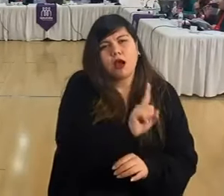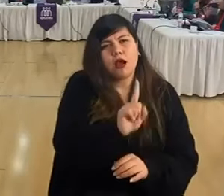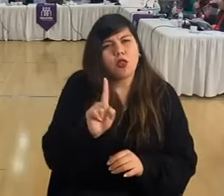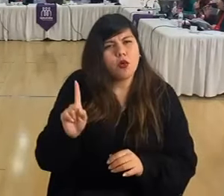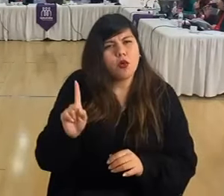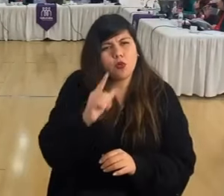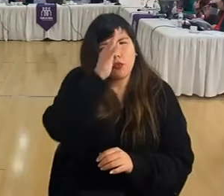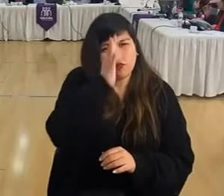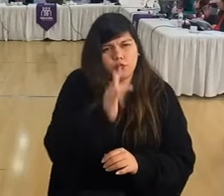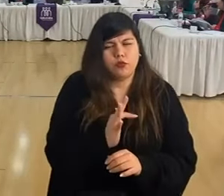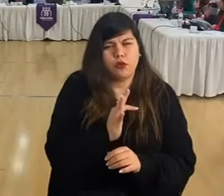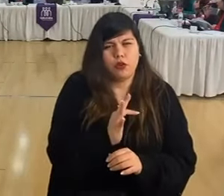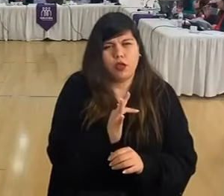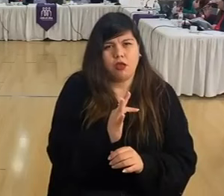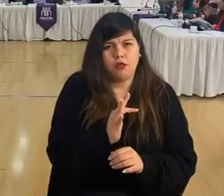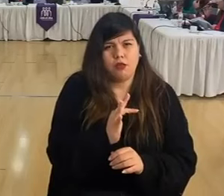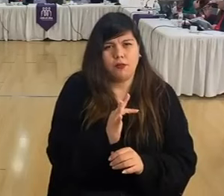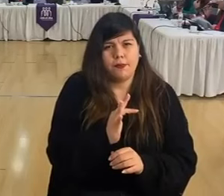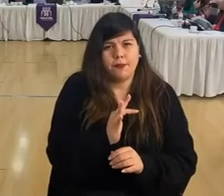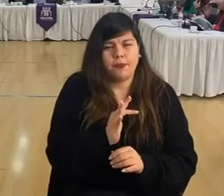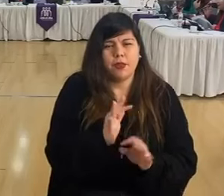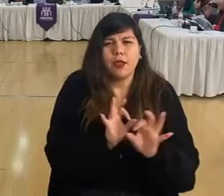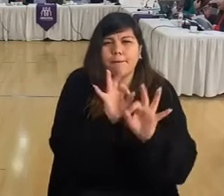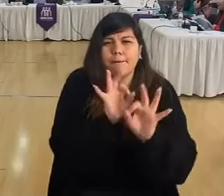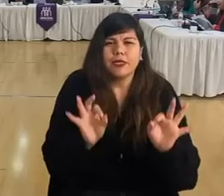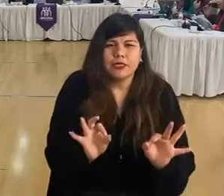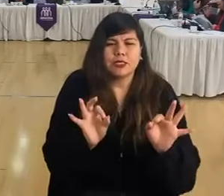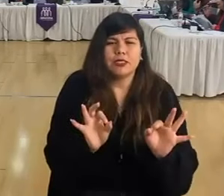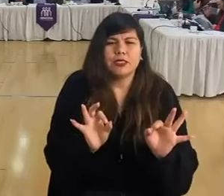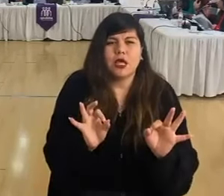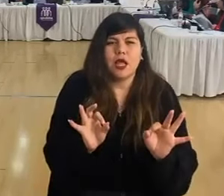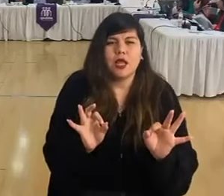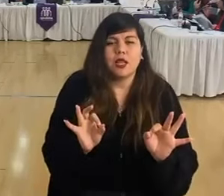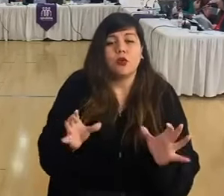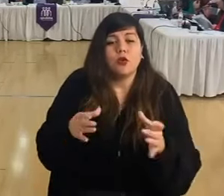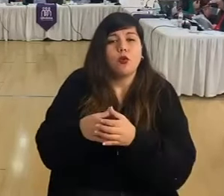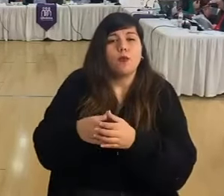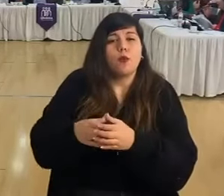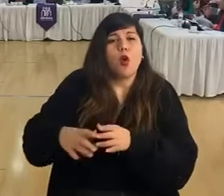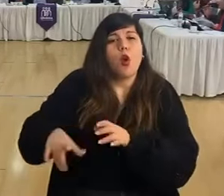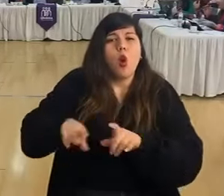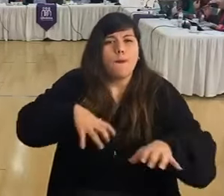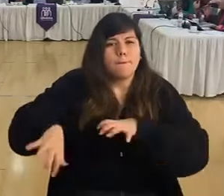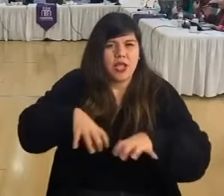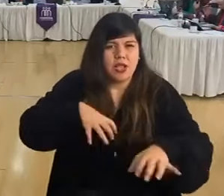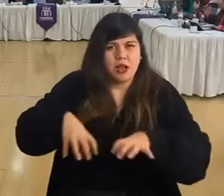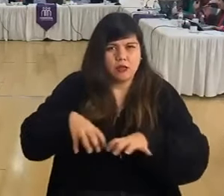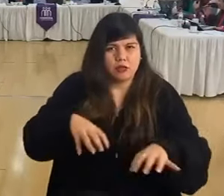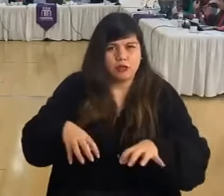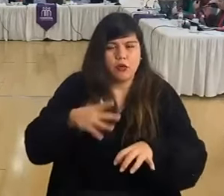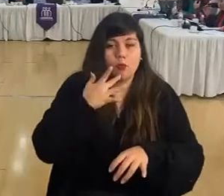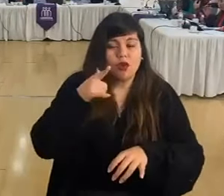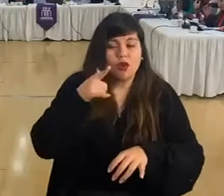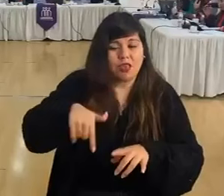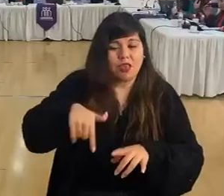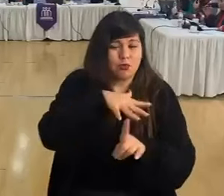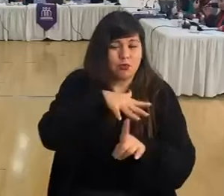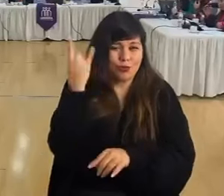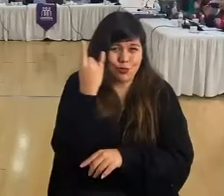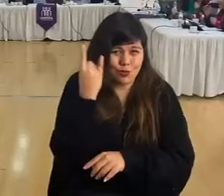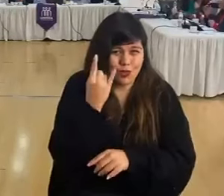funcionarios que especialmente de operaciones que en estos tiempos de emergencias